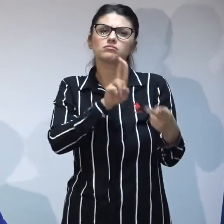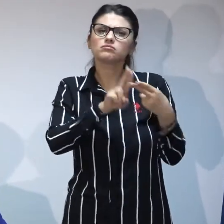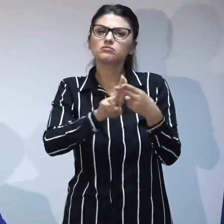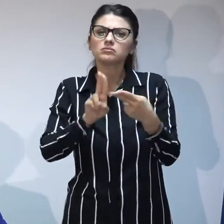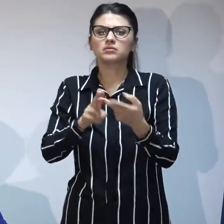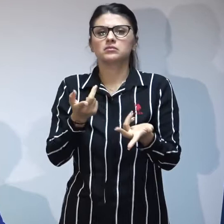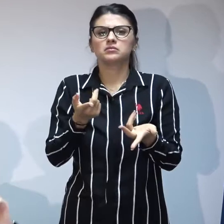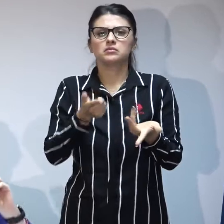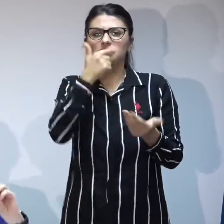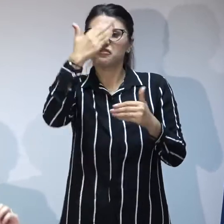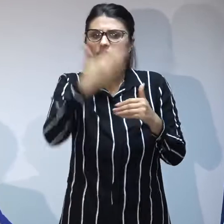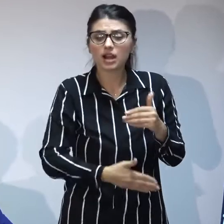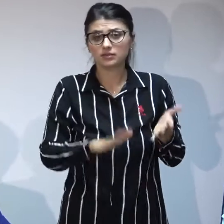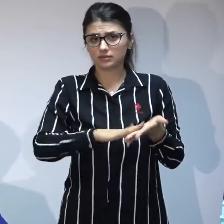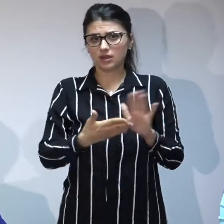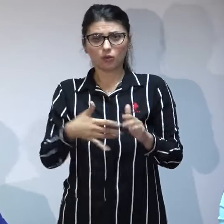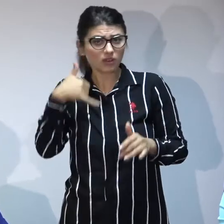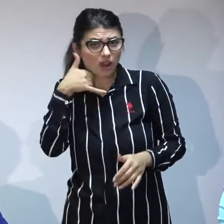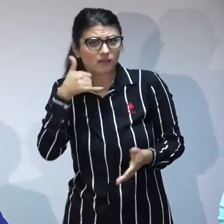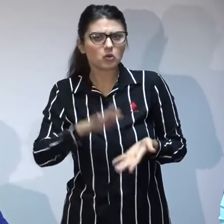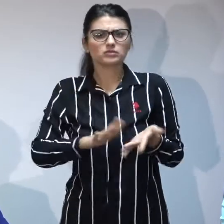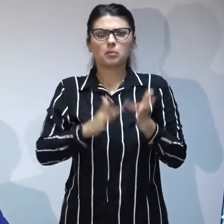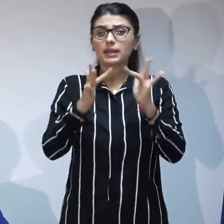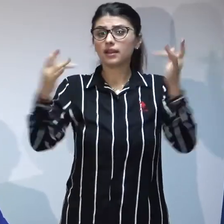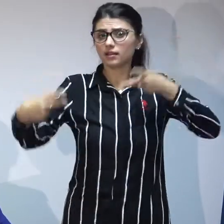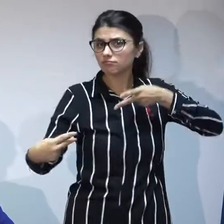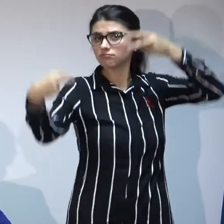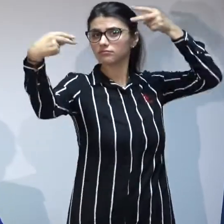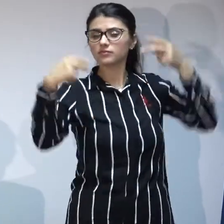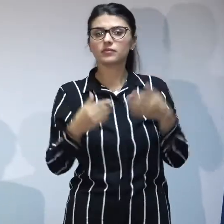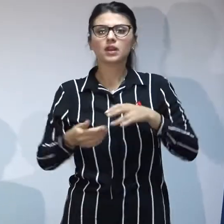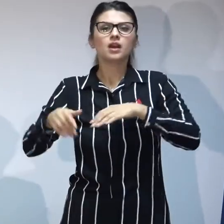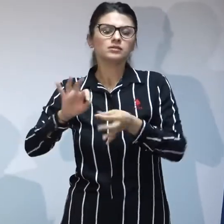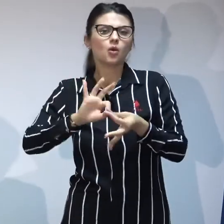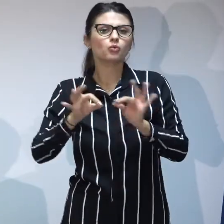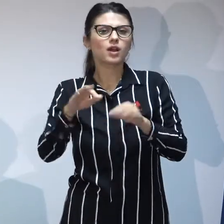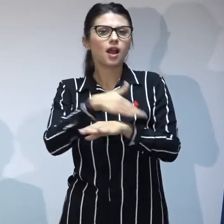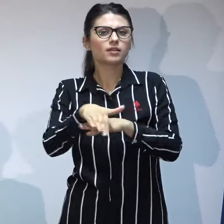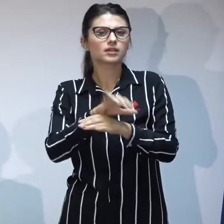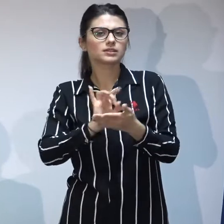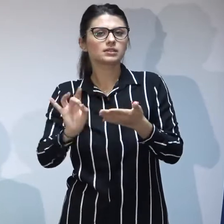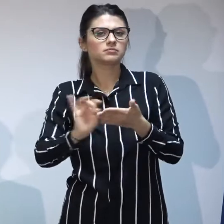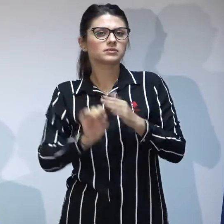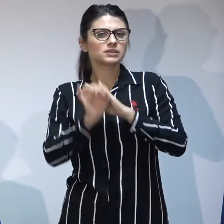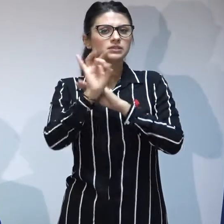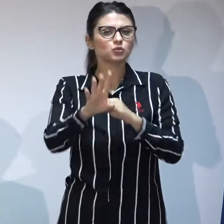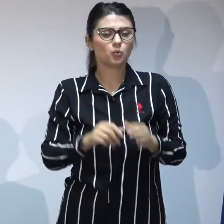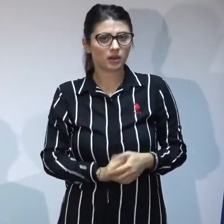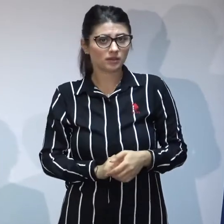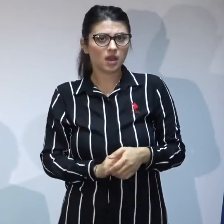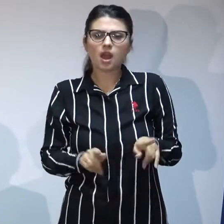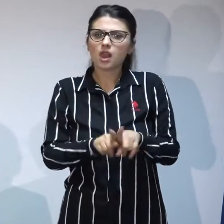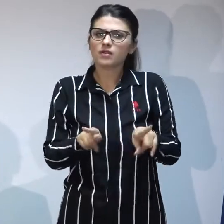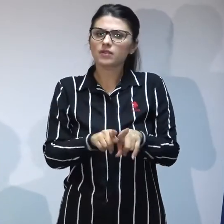telefonice prin adrese sau e-mail-uri încercând să împingem împingem această asumare a